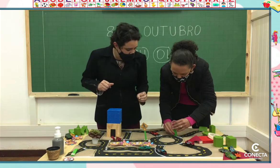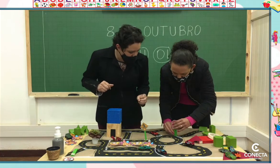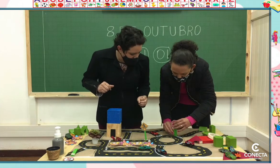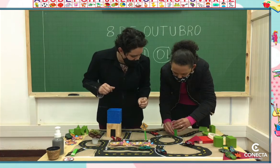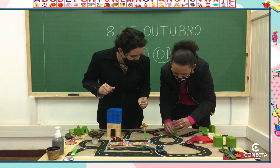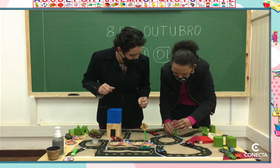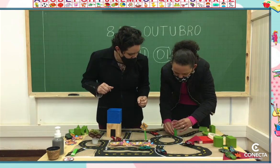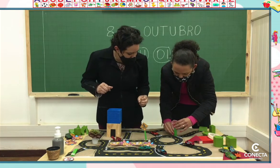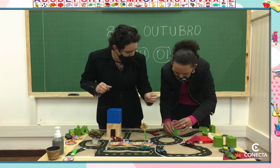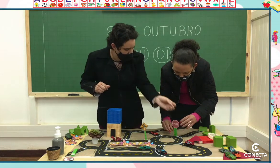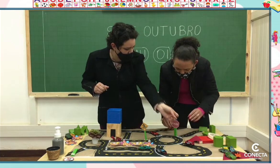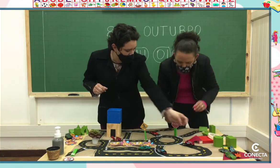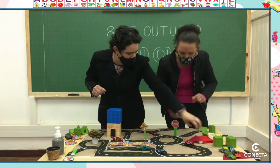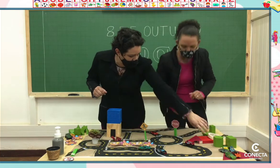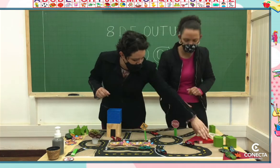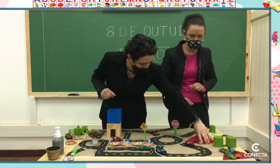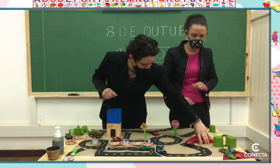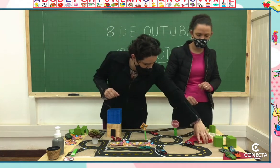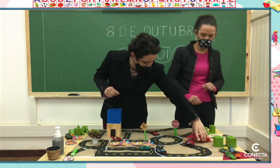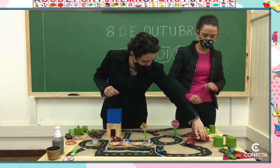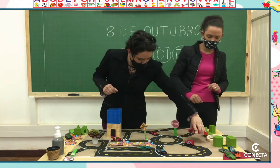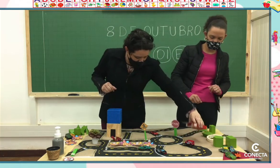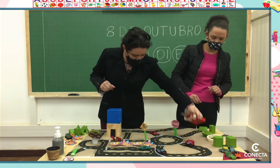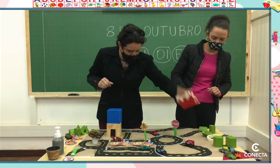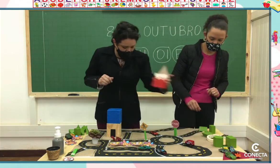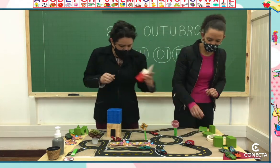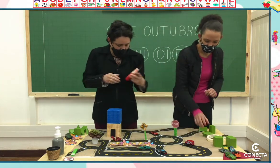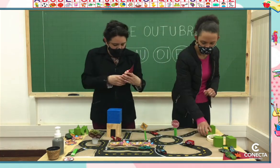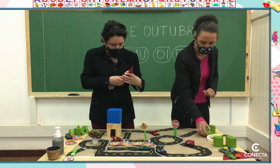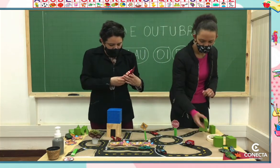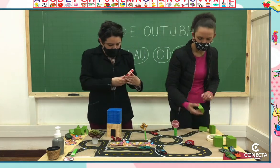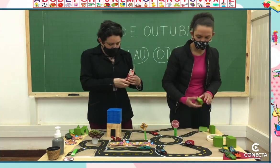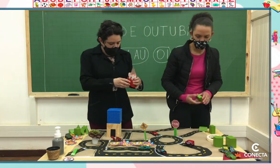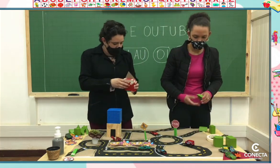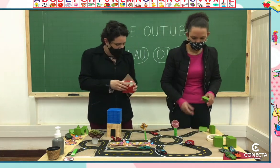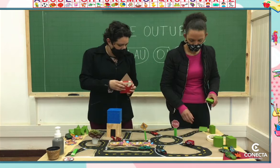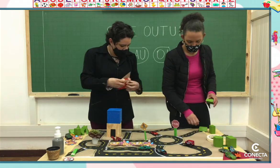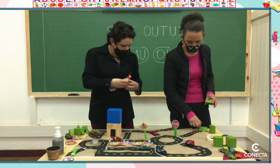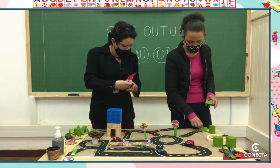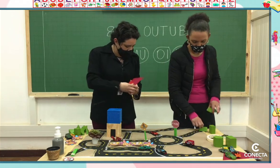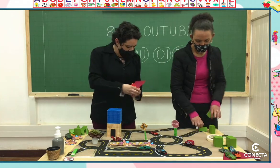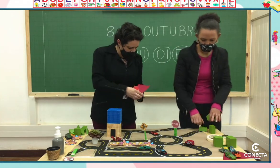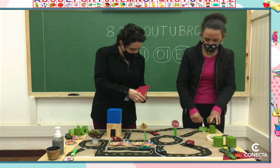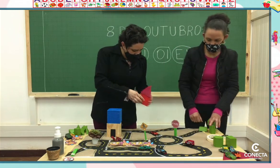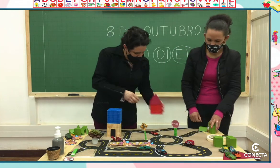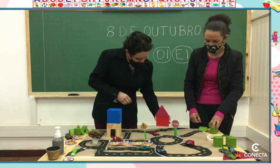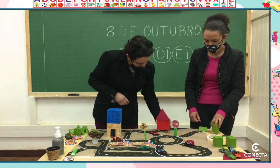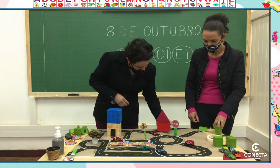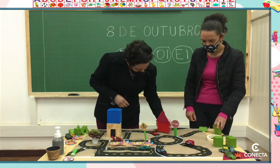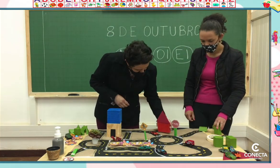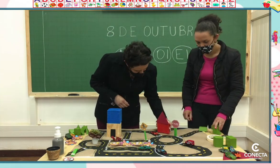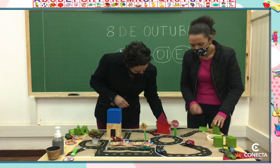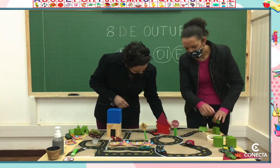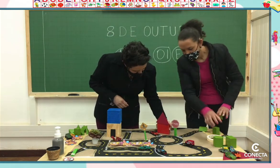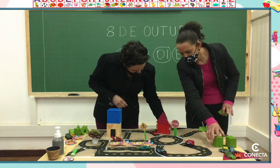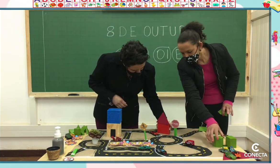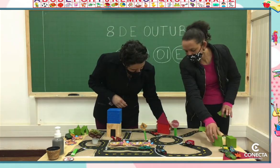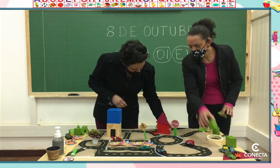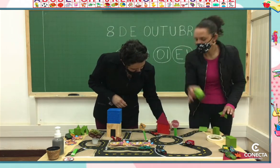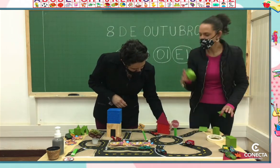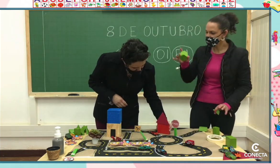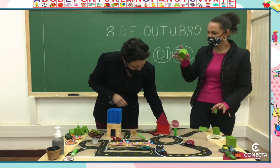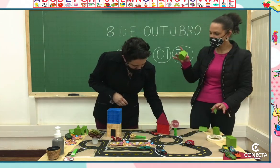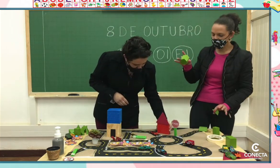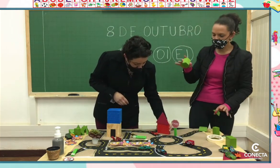Temos mais uma casa, né? Vamos colocar uma casa aqui assim, ó.